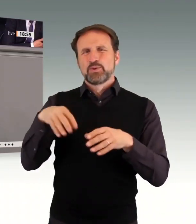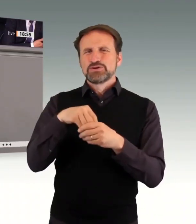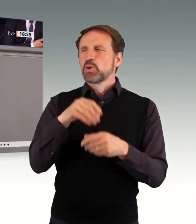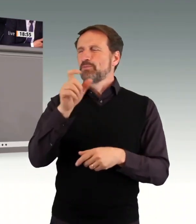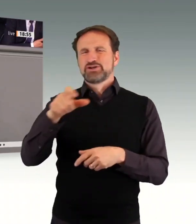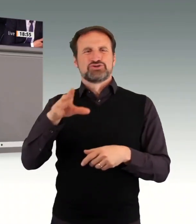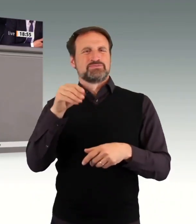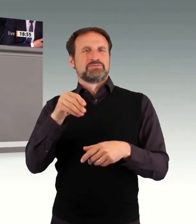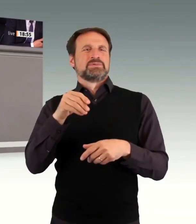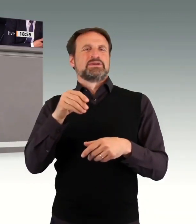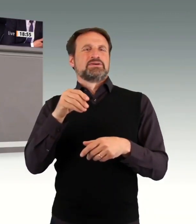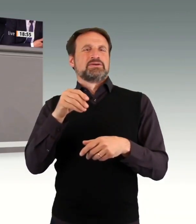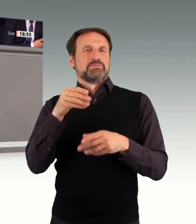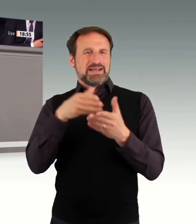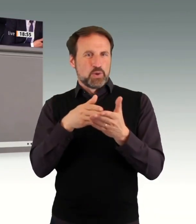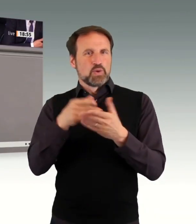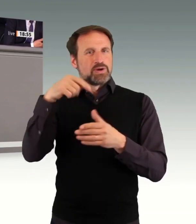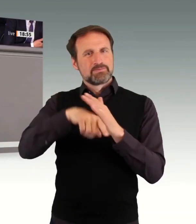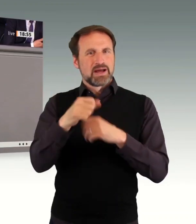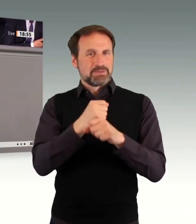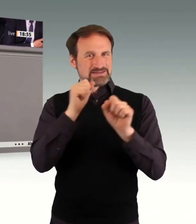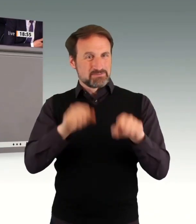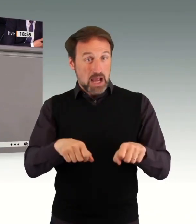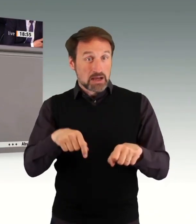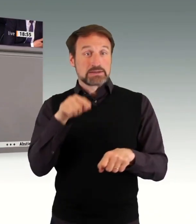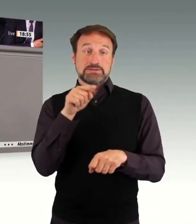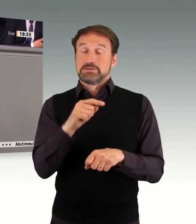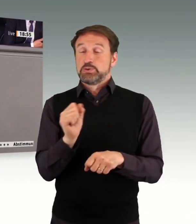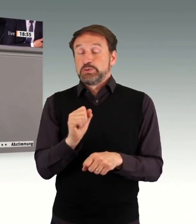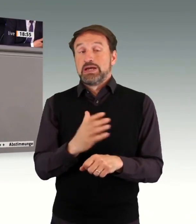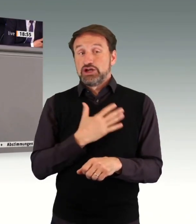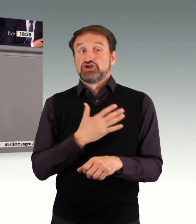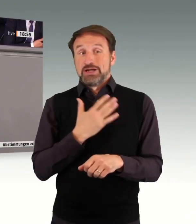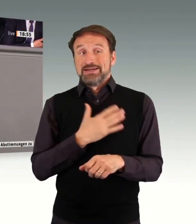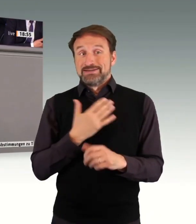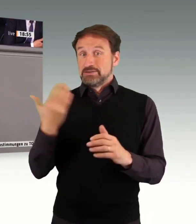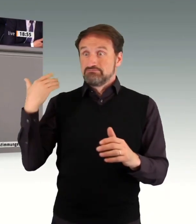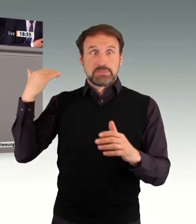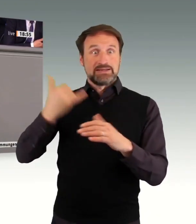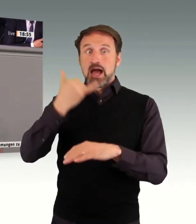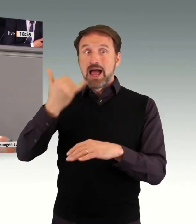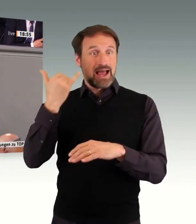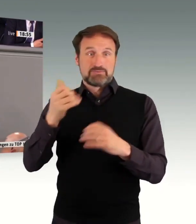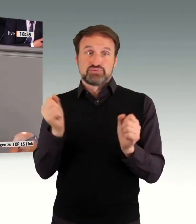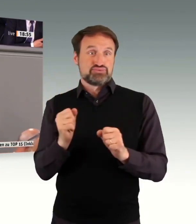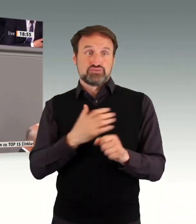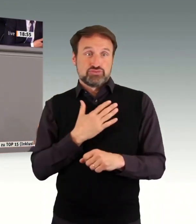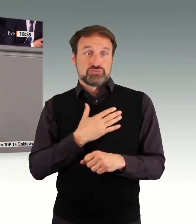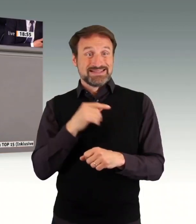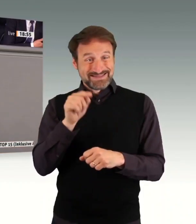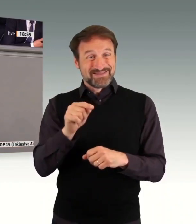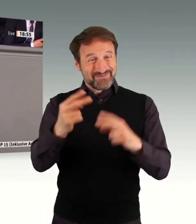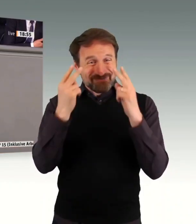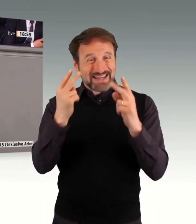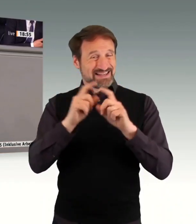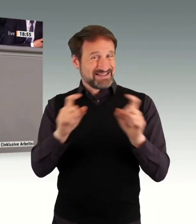Menschen mit Behinderung hatten, um 10 Prozent. Das ist das Ergebnis Ihrer Politik. Und das ist ein katastrophales Ergebnis. Und dafür sollte